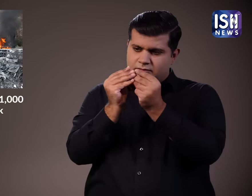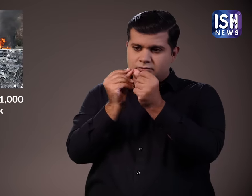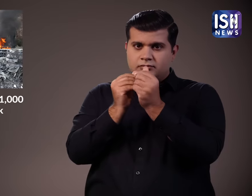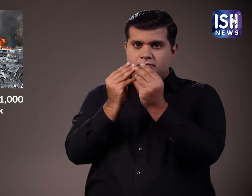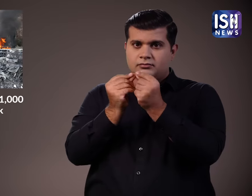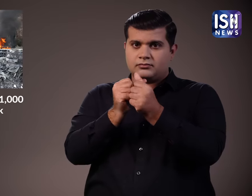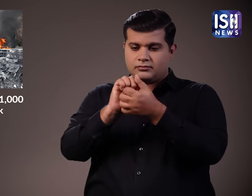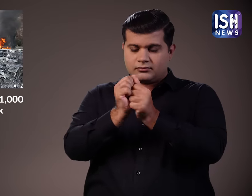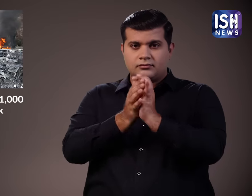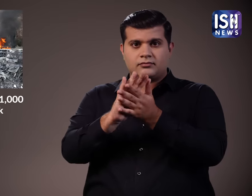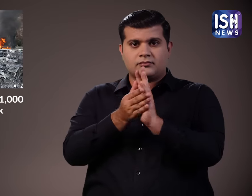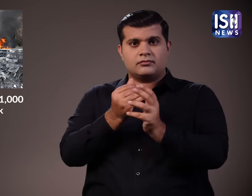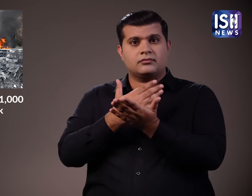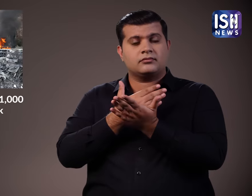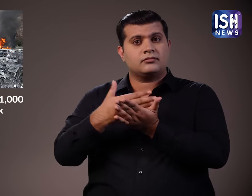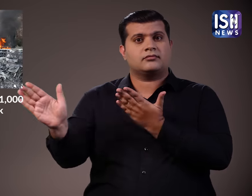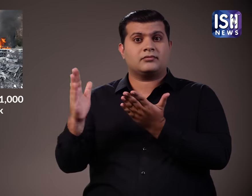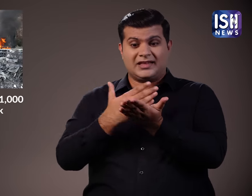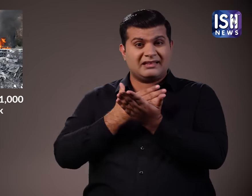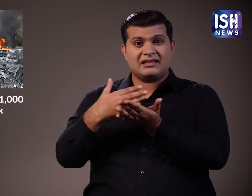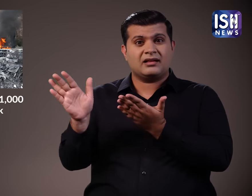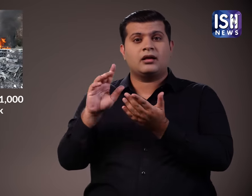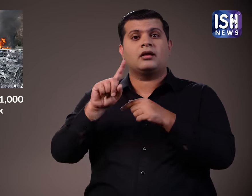दुनिया के नक्षे से पूरी तरह से मिटा देना चाहते